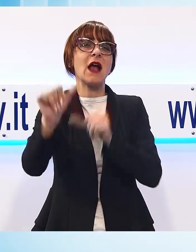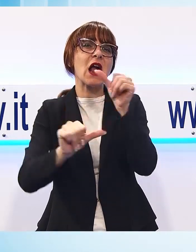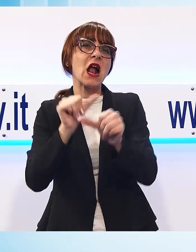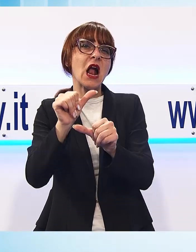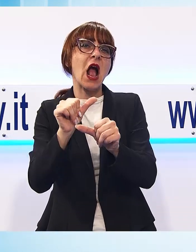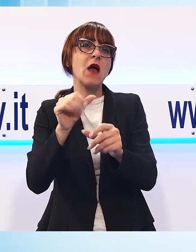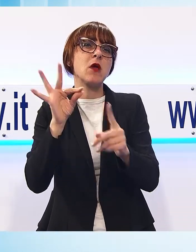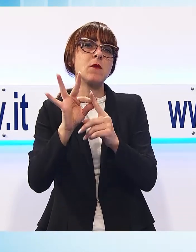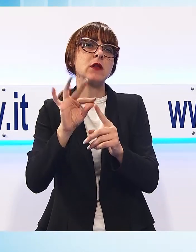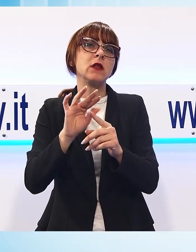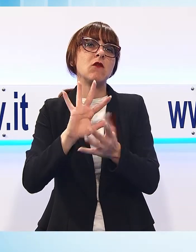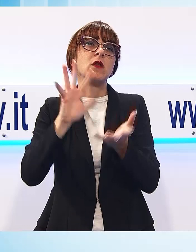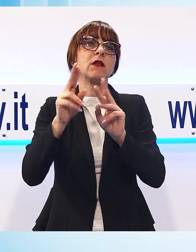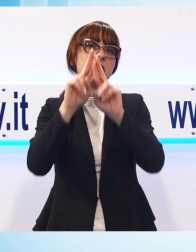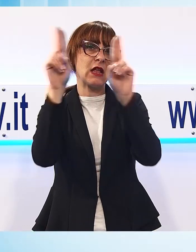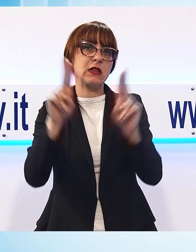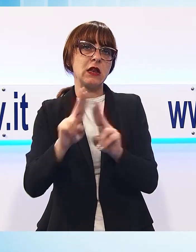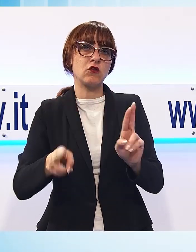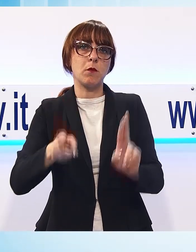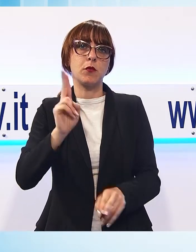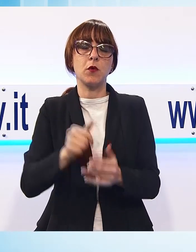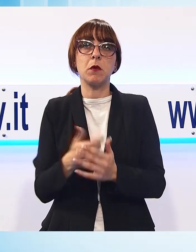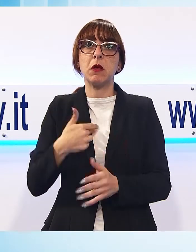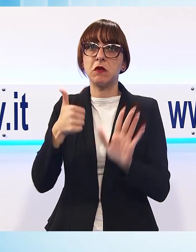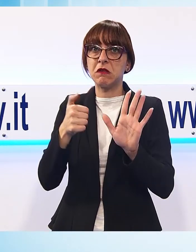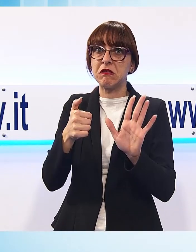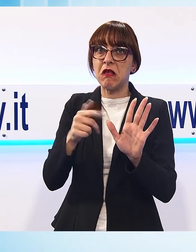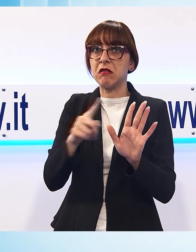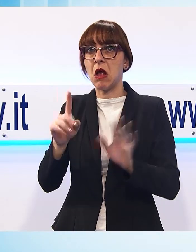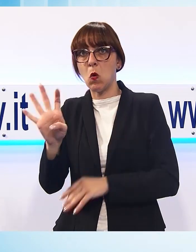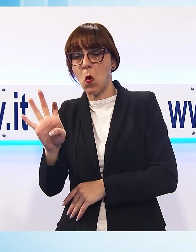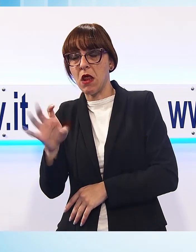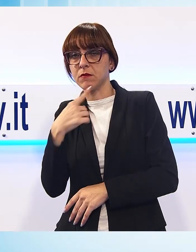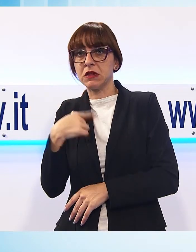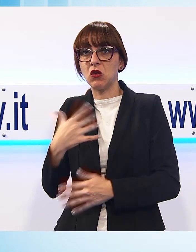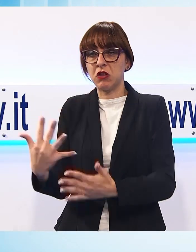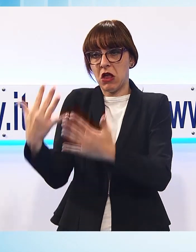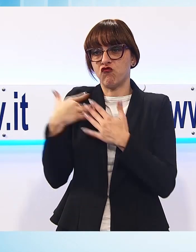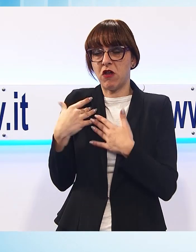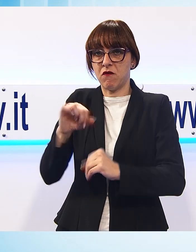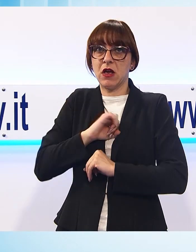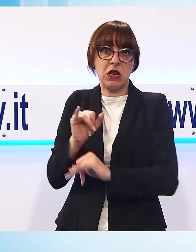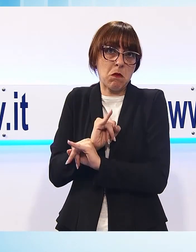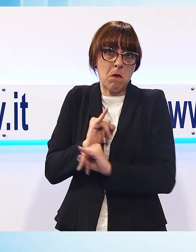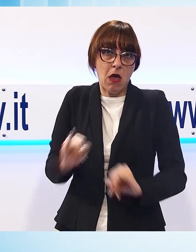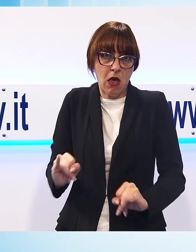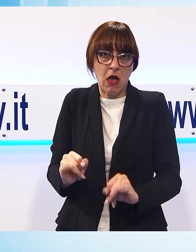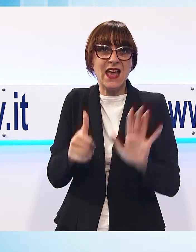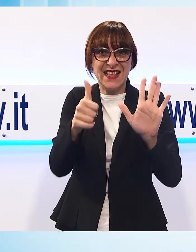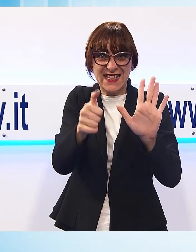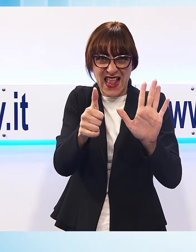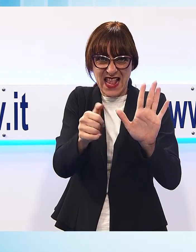Credo che le percentuali siano 60-40, che se me l'avessero detto solo dieci anni fa non ci avrei creduto. 60